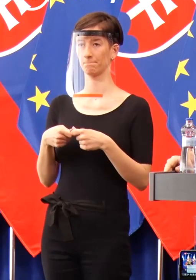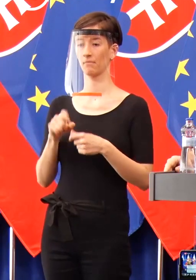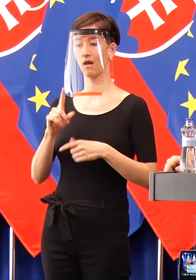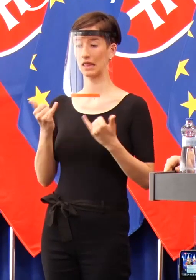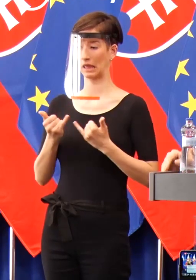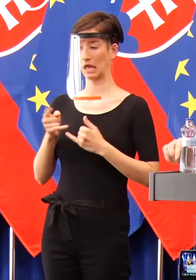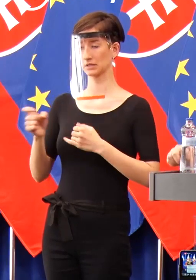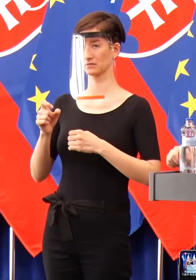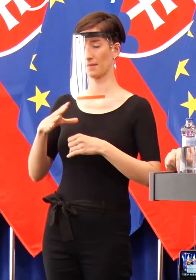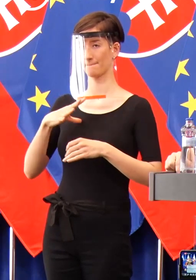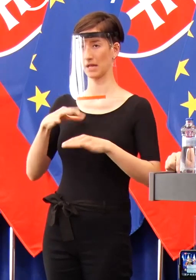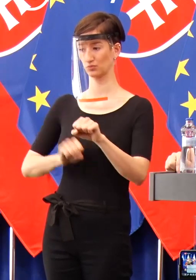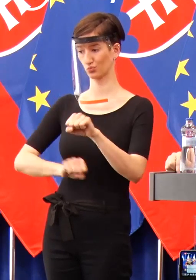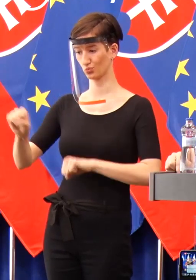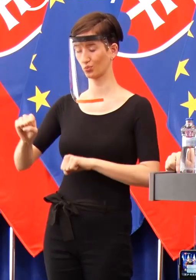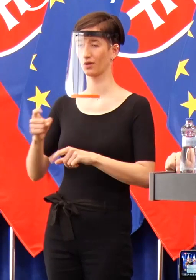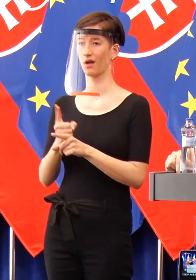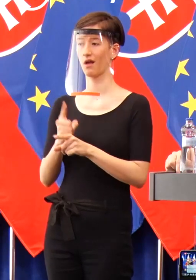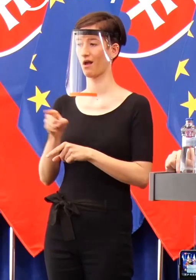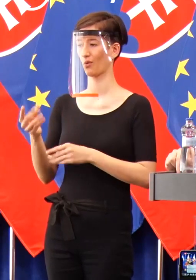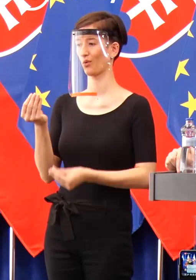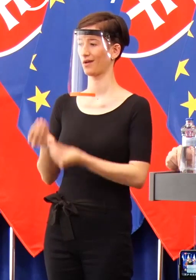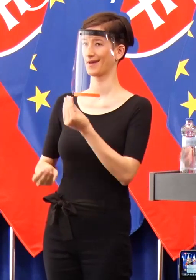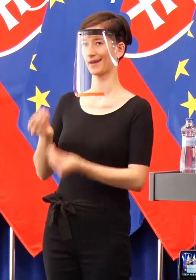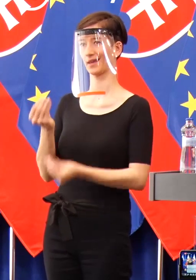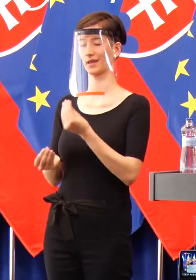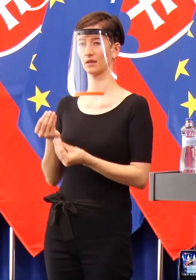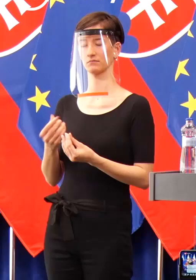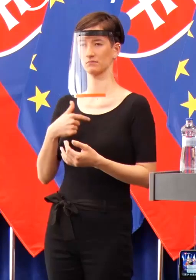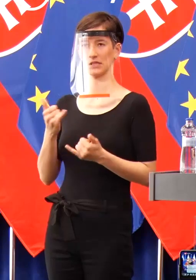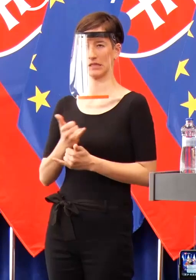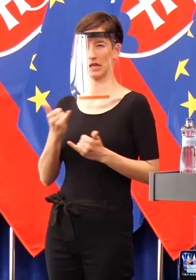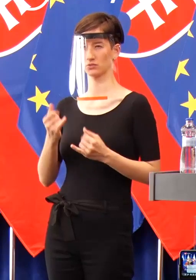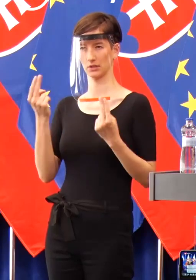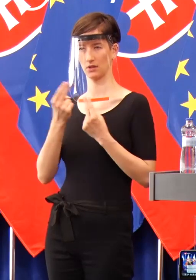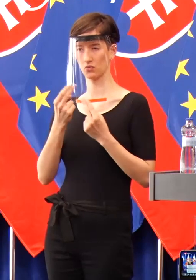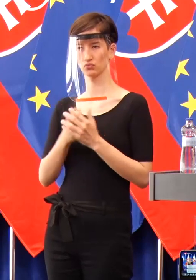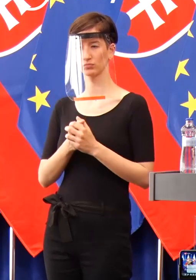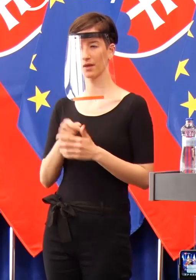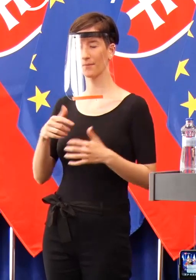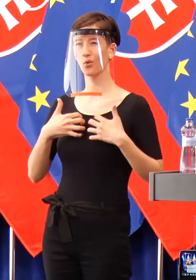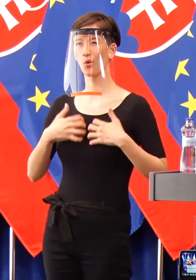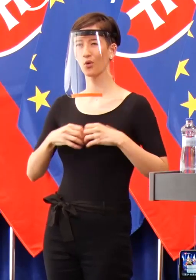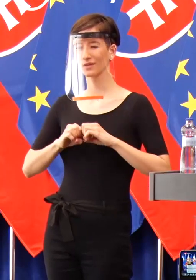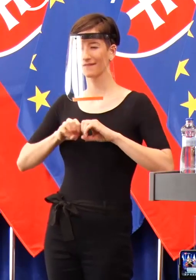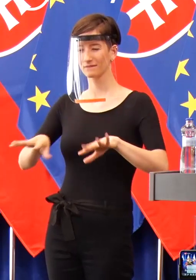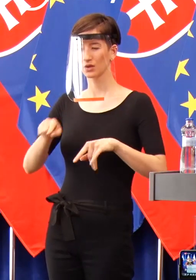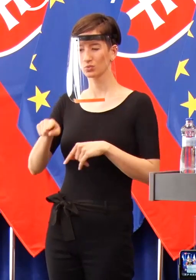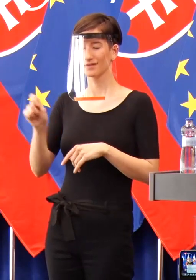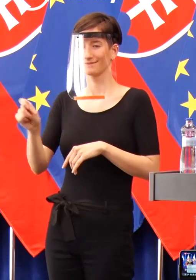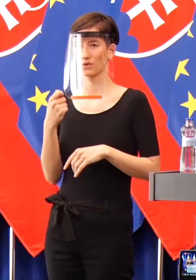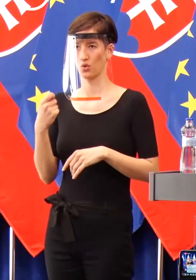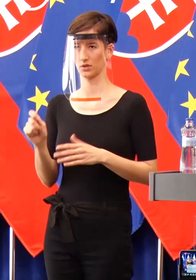ide správať ak na pieskovisku v takejto vážnej situácii, vojne, doslova my sme vo vojne s tým neznámým